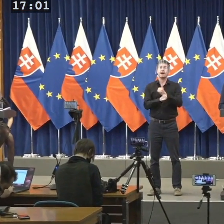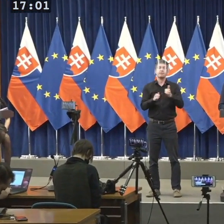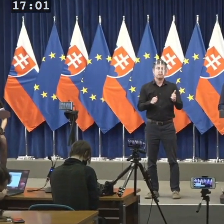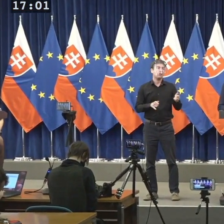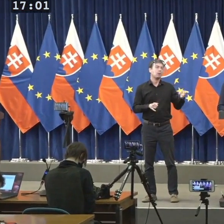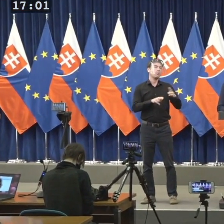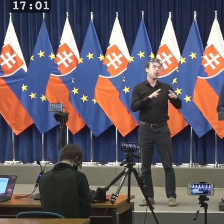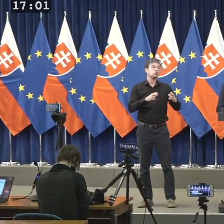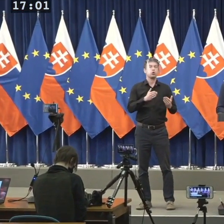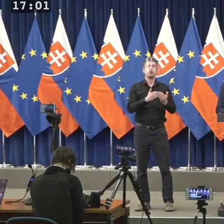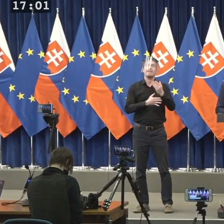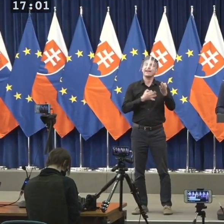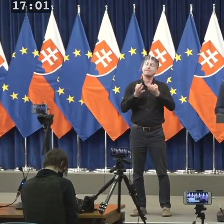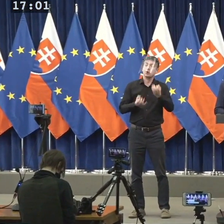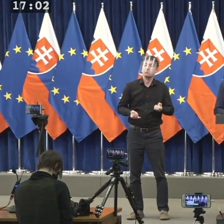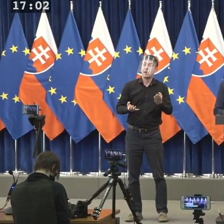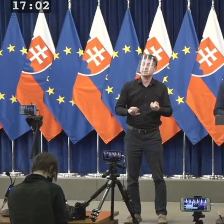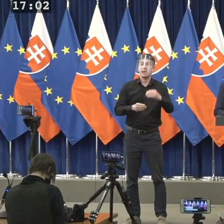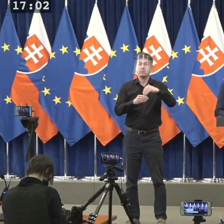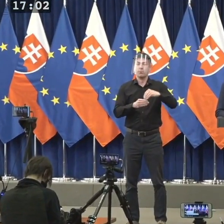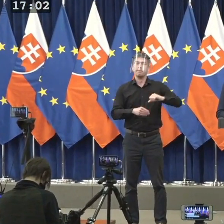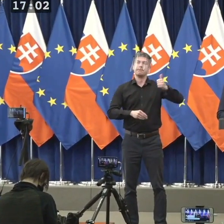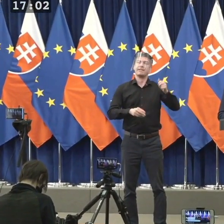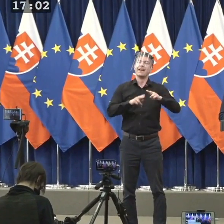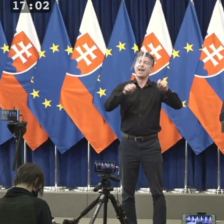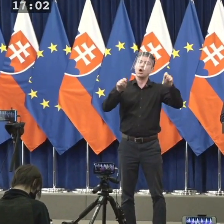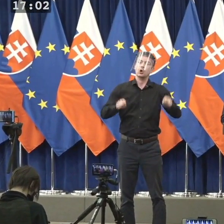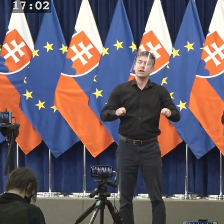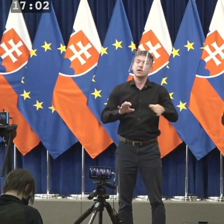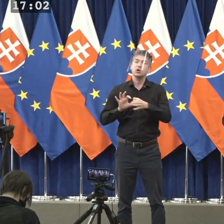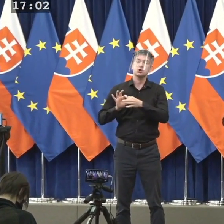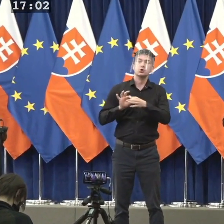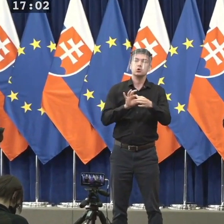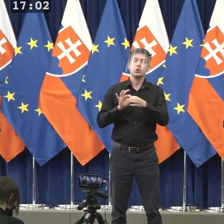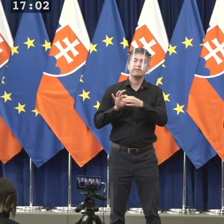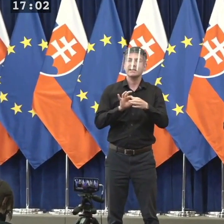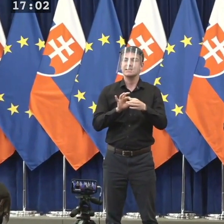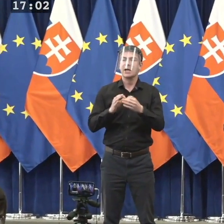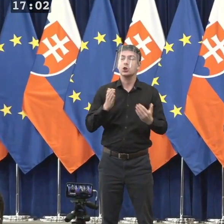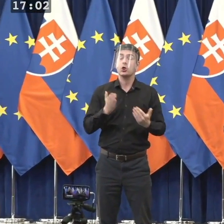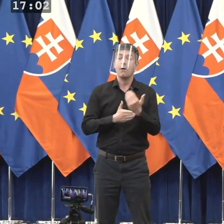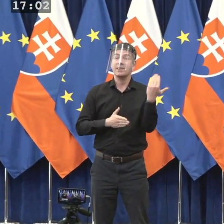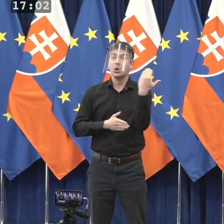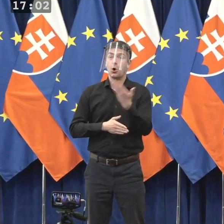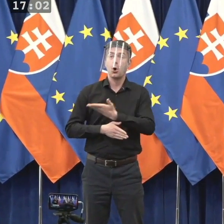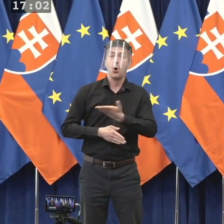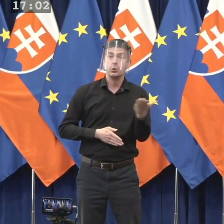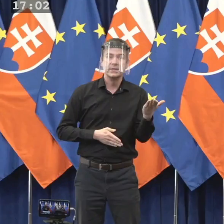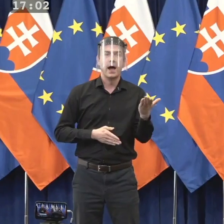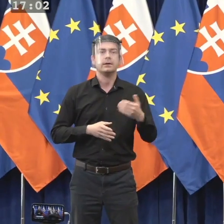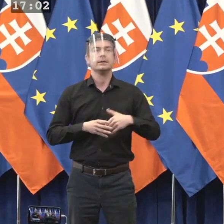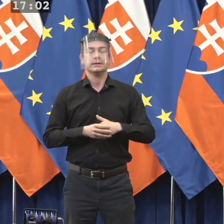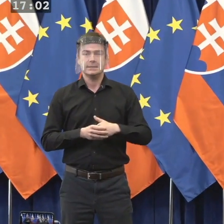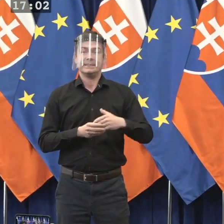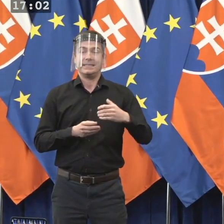o prijatí prvého rozhodnutia, ktoré sa týka personálnej nominácie, alebo v podstate aj